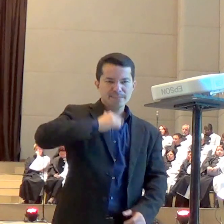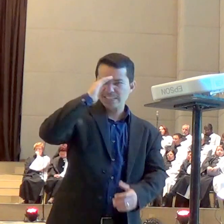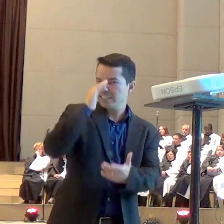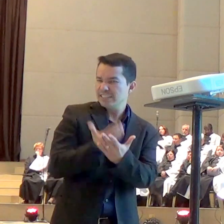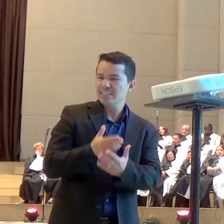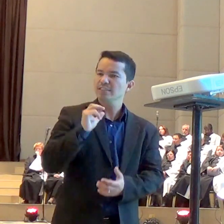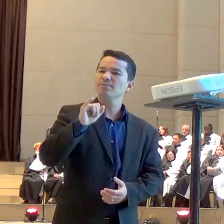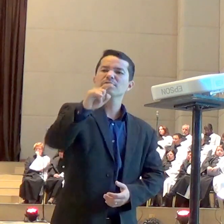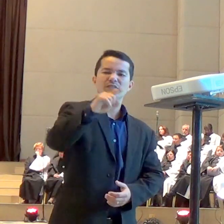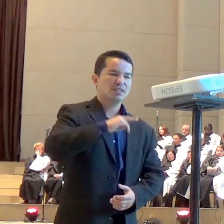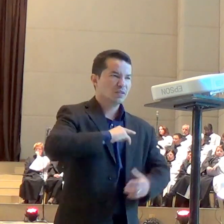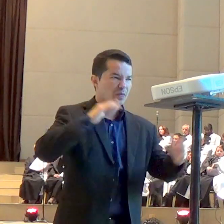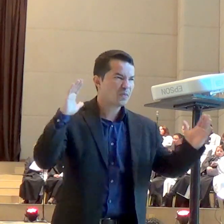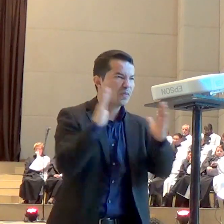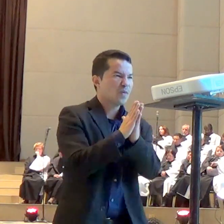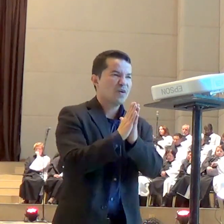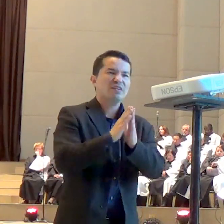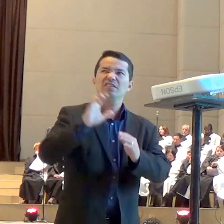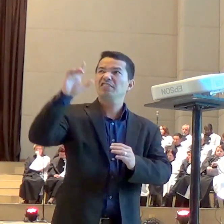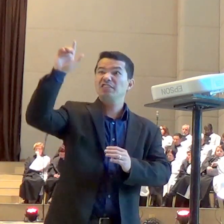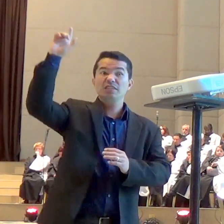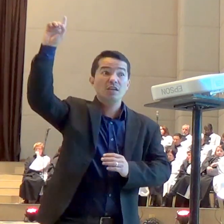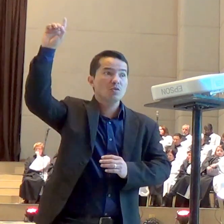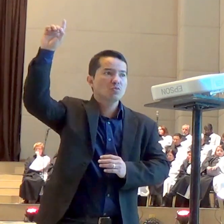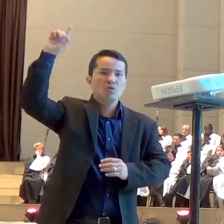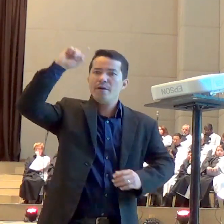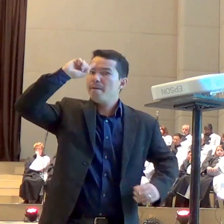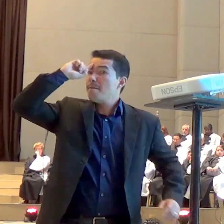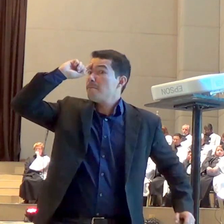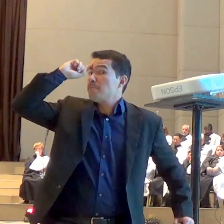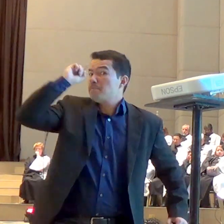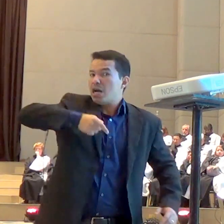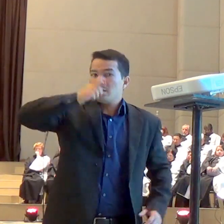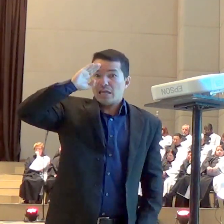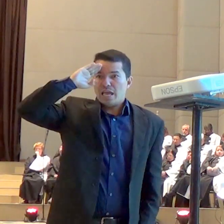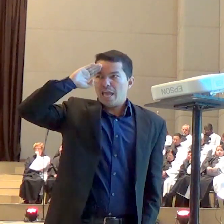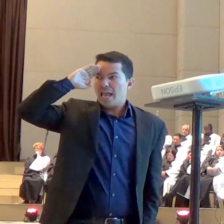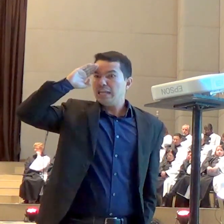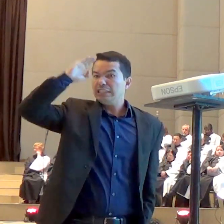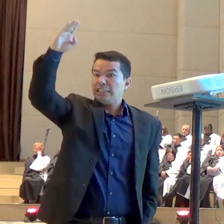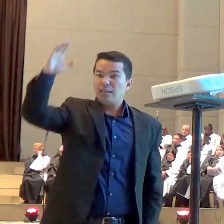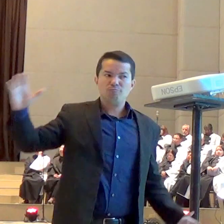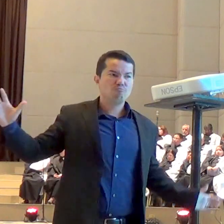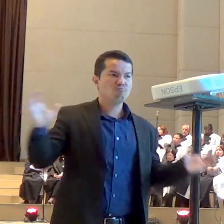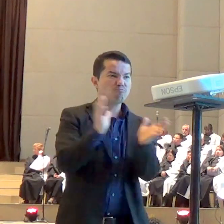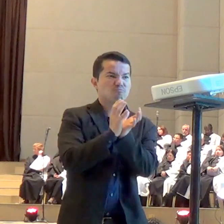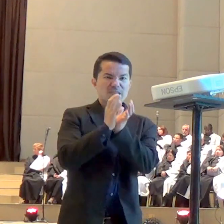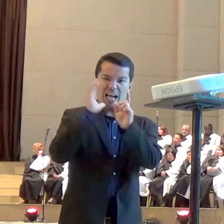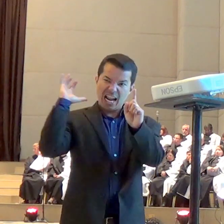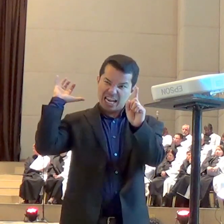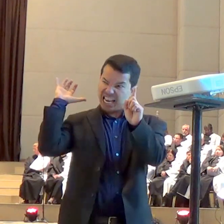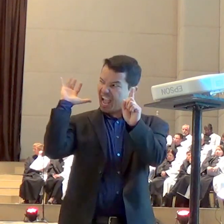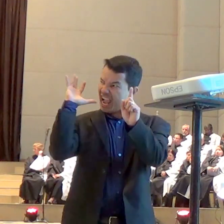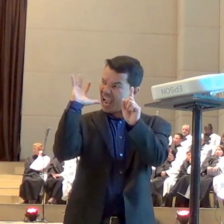Deus move os céus a nosso favor por isso nessa manhã eu queria orar com você